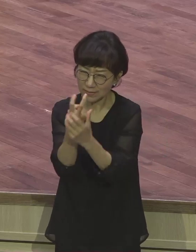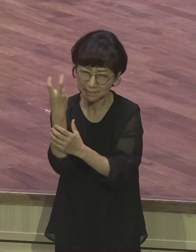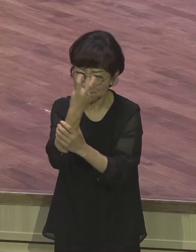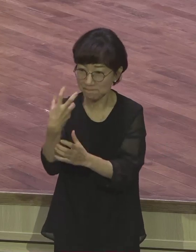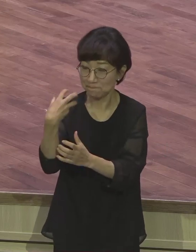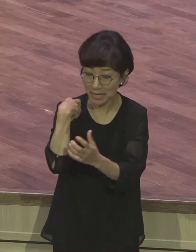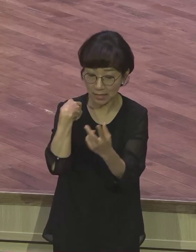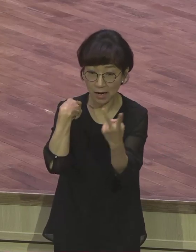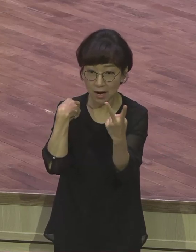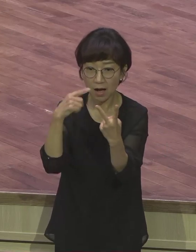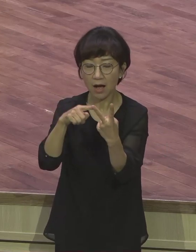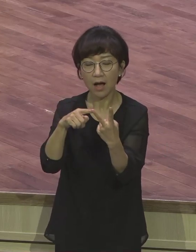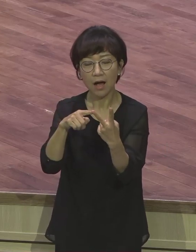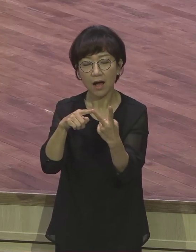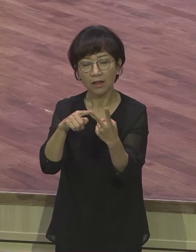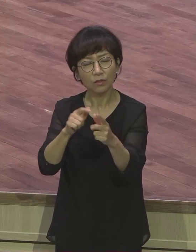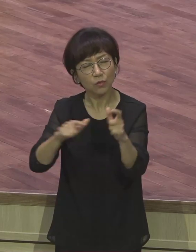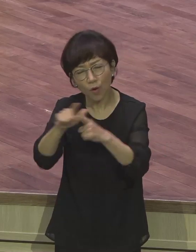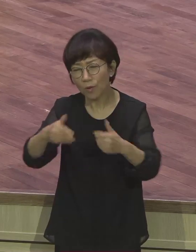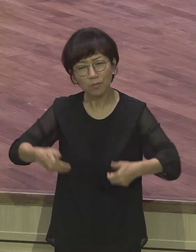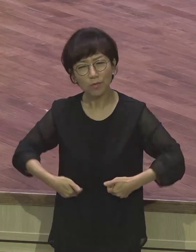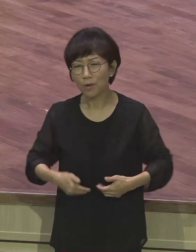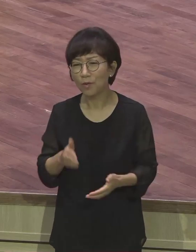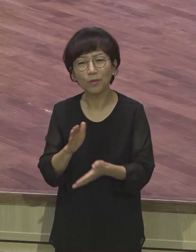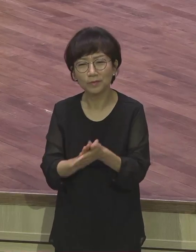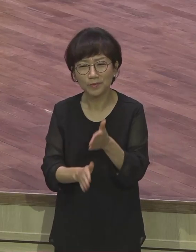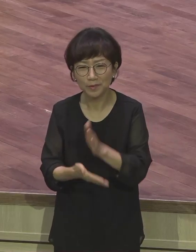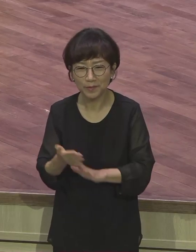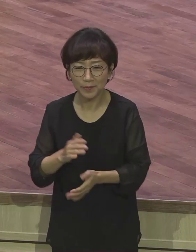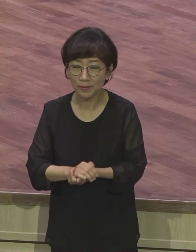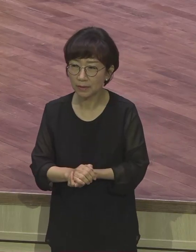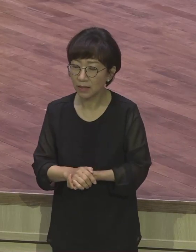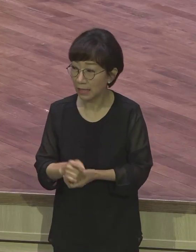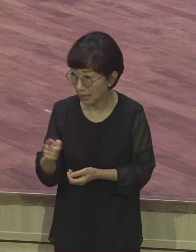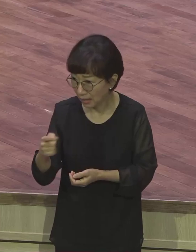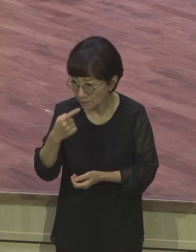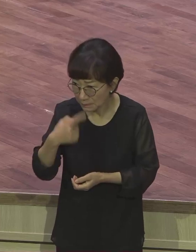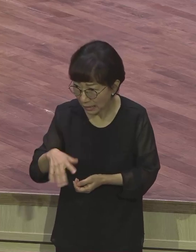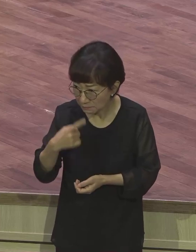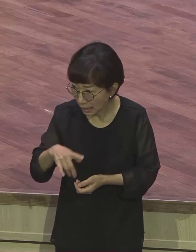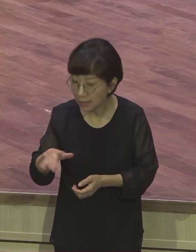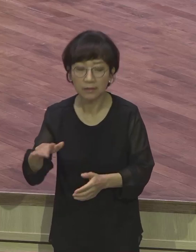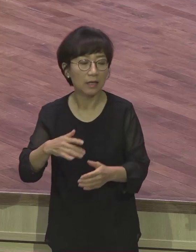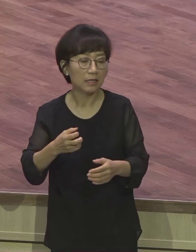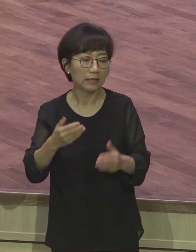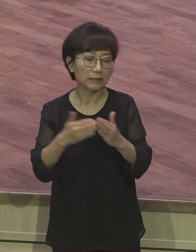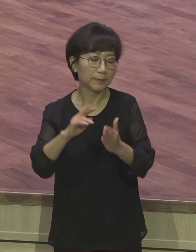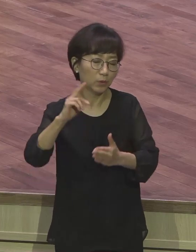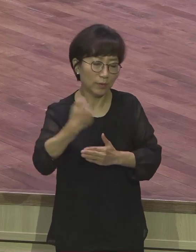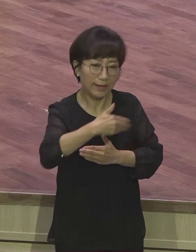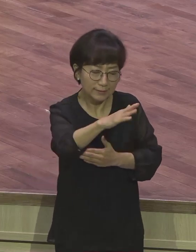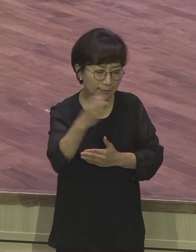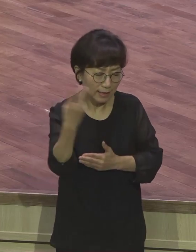아멘. 안 끝난 분은 집에 가서 다시 한번 설교 들어봤어요. 뭐가 끝났는지.